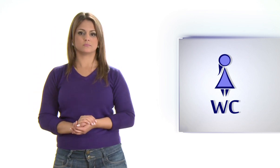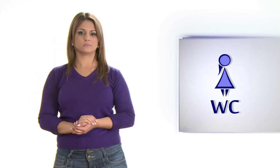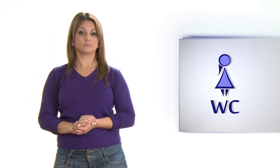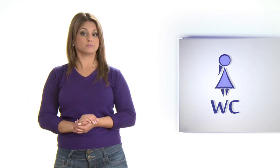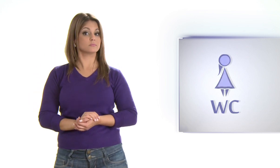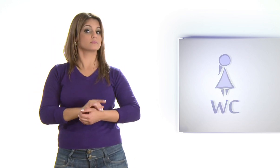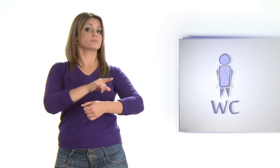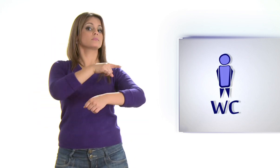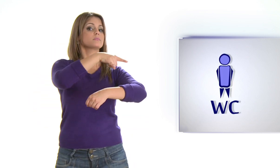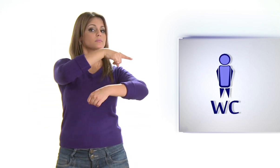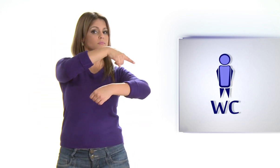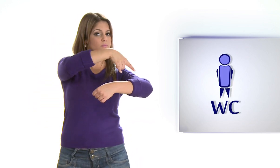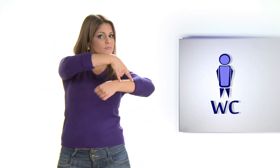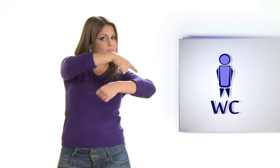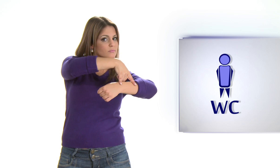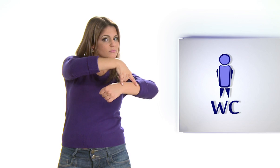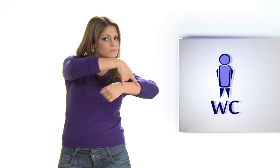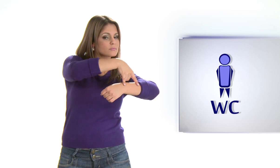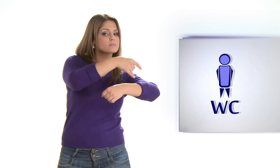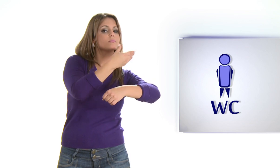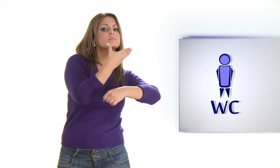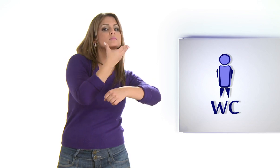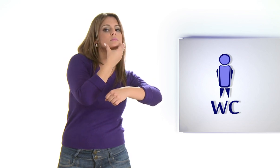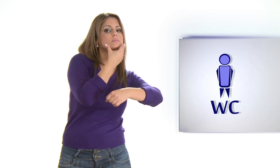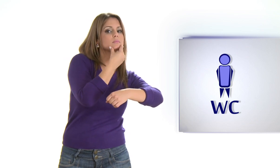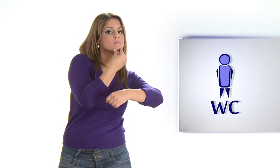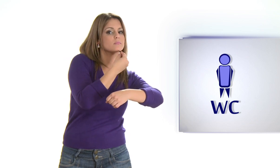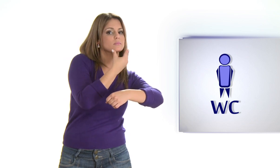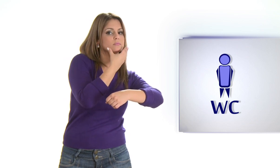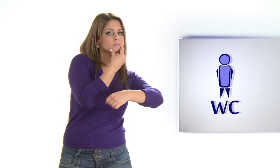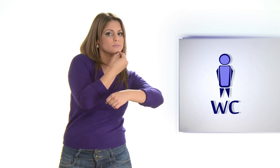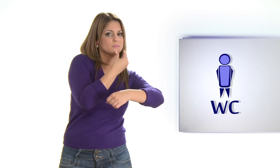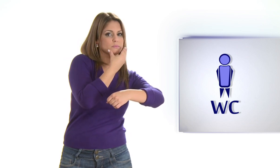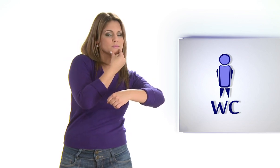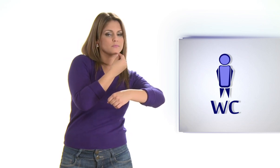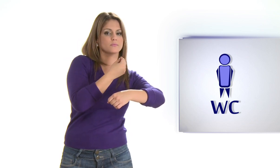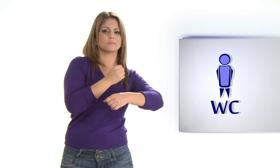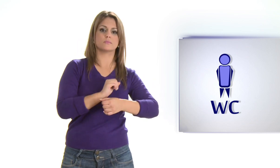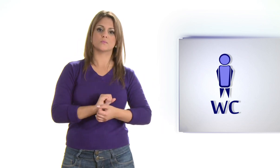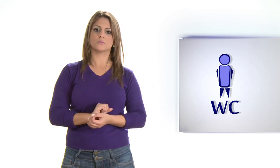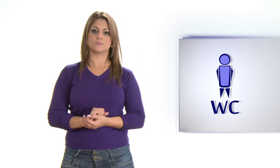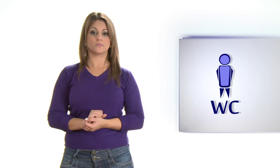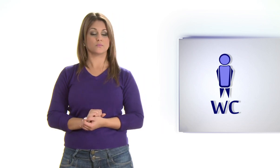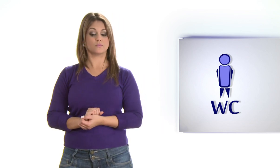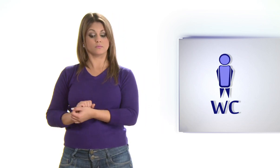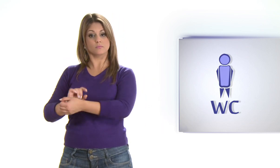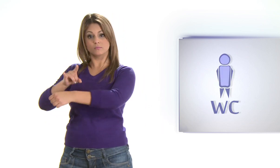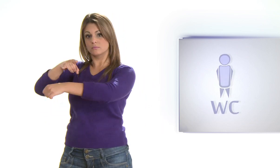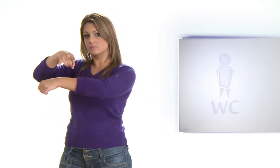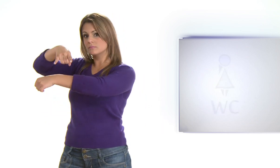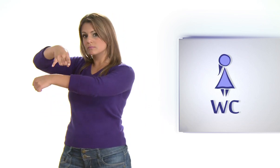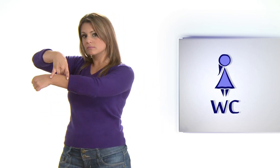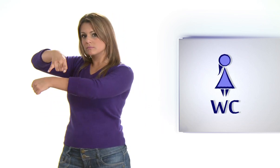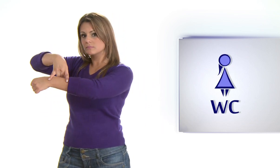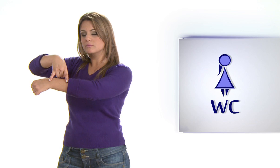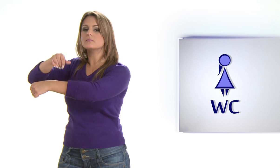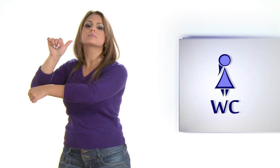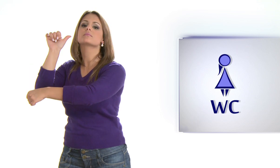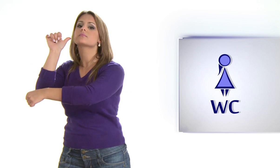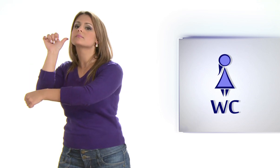Banheiro masculino e banheiro feminino.